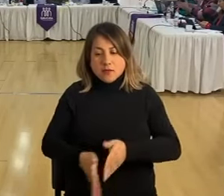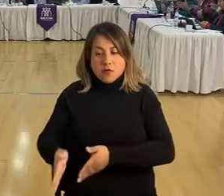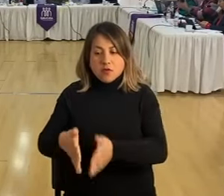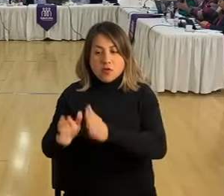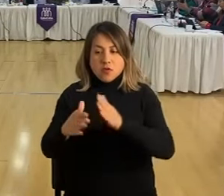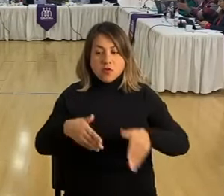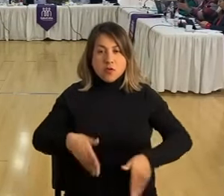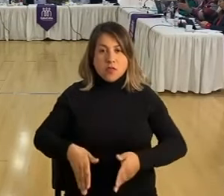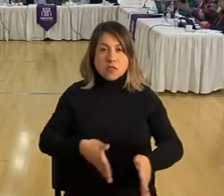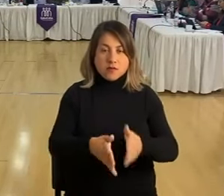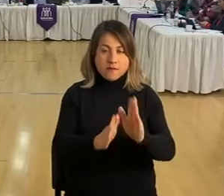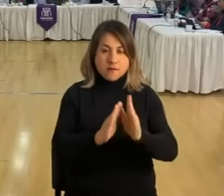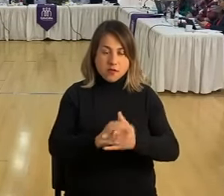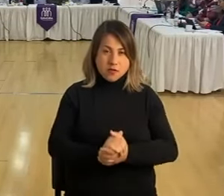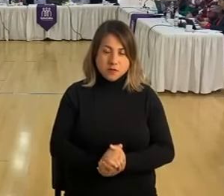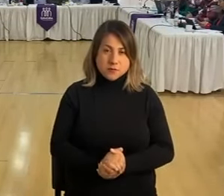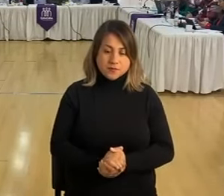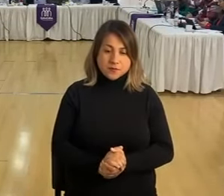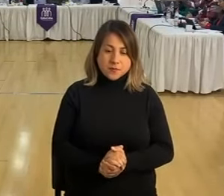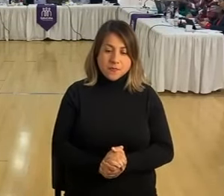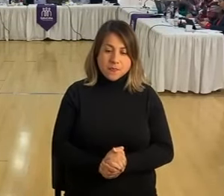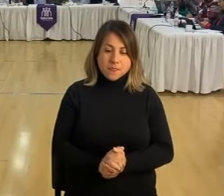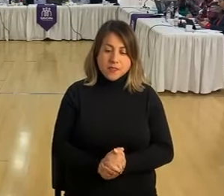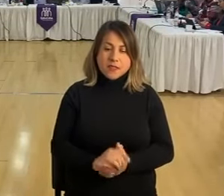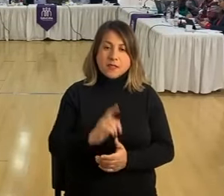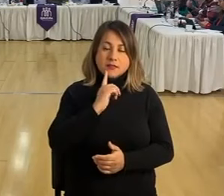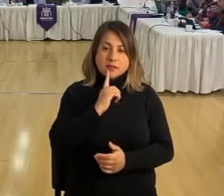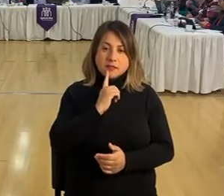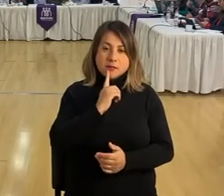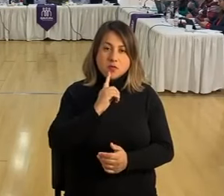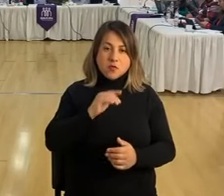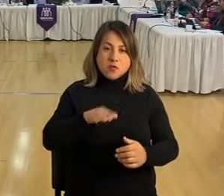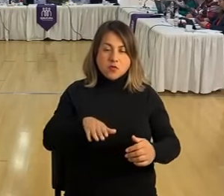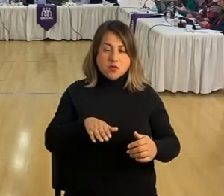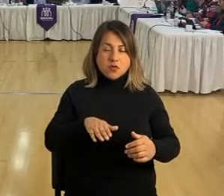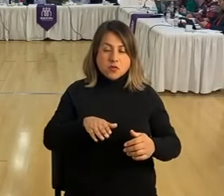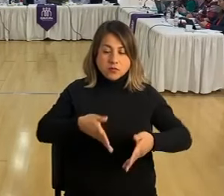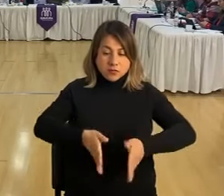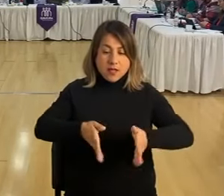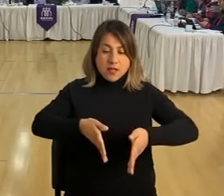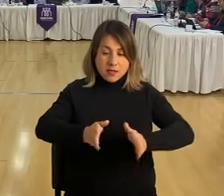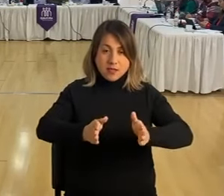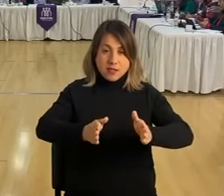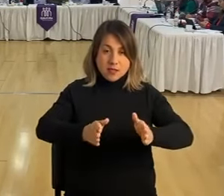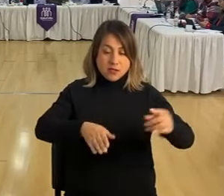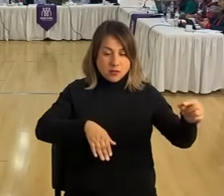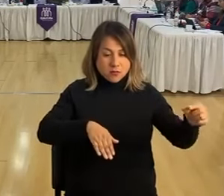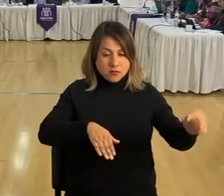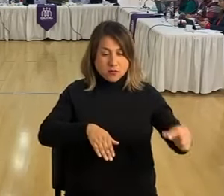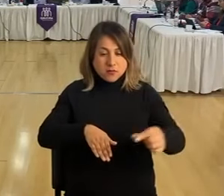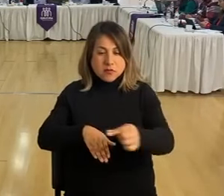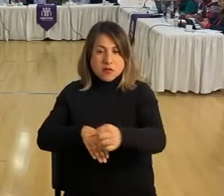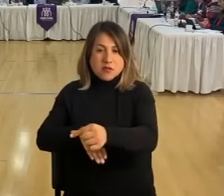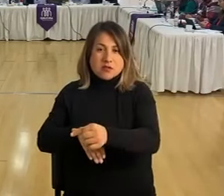colocaron unas vallas súper débiles, que se caen fácilmente. Entonces,